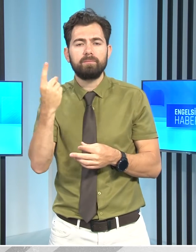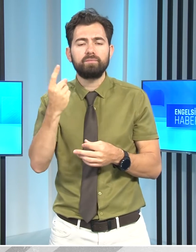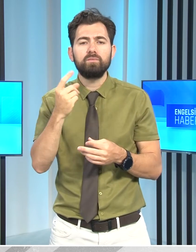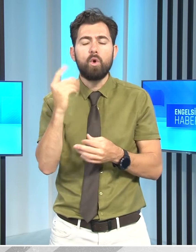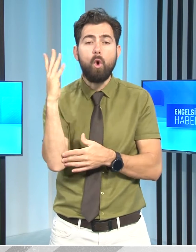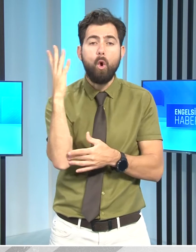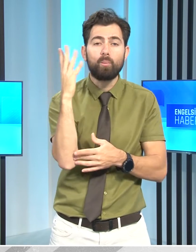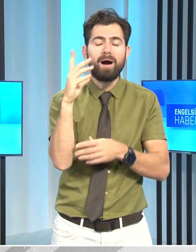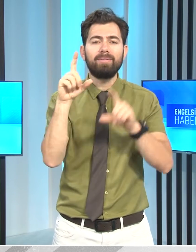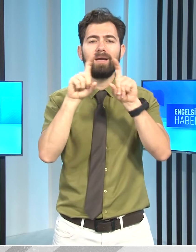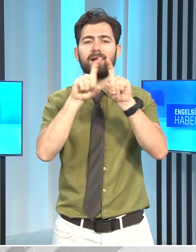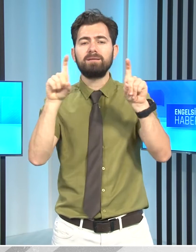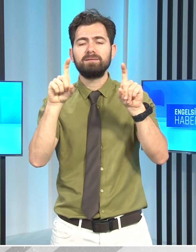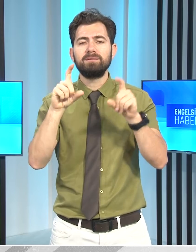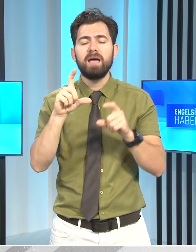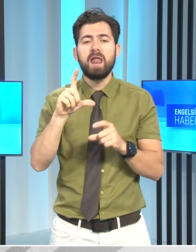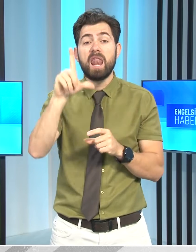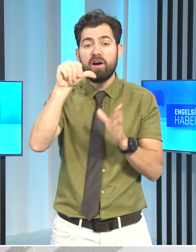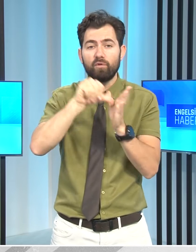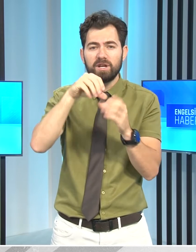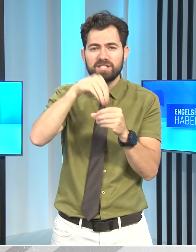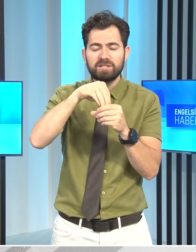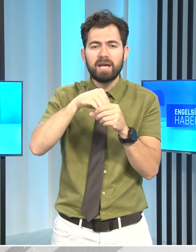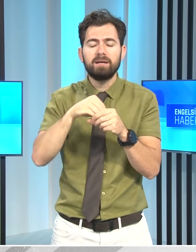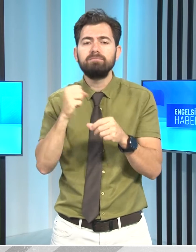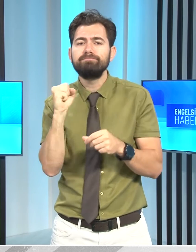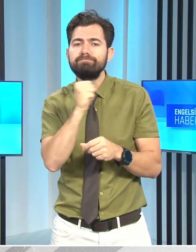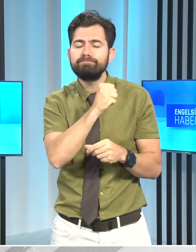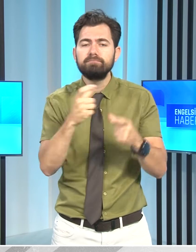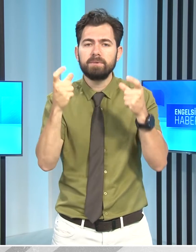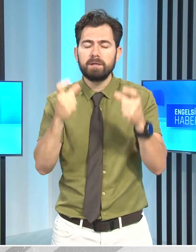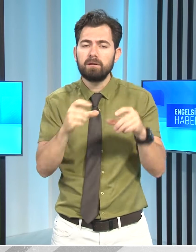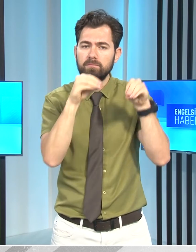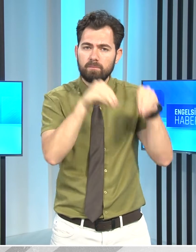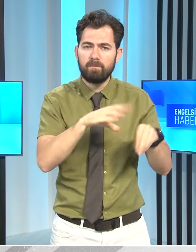orman dairesinin Lefkoşa'daki Kereste Atölyesi'ne konuşlandırıldı.